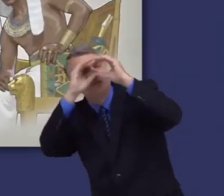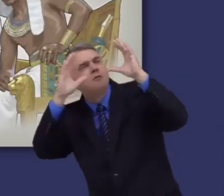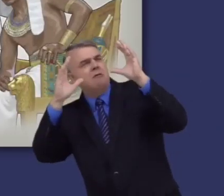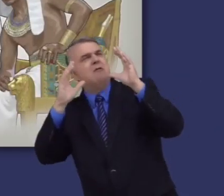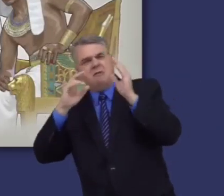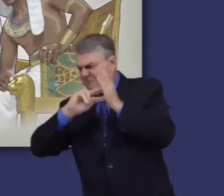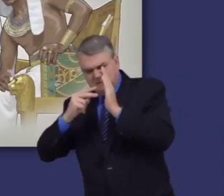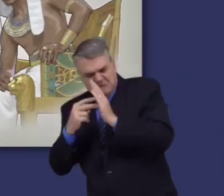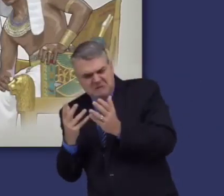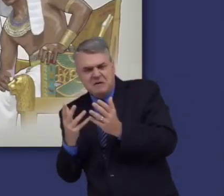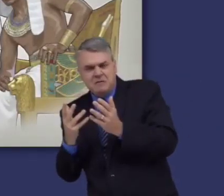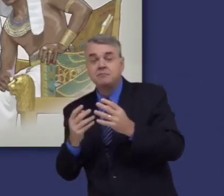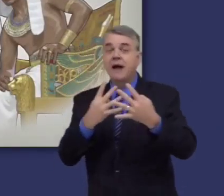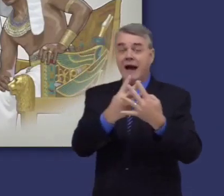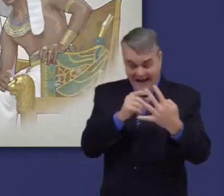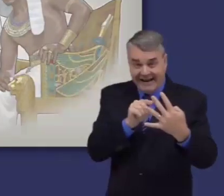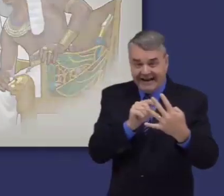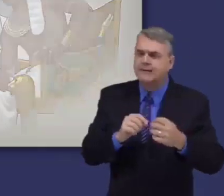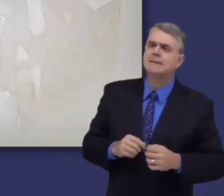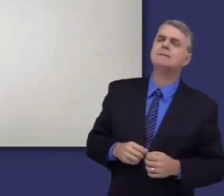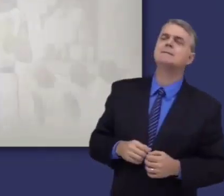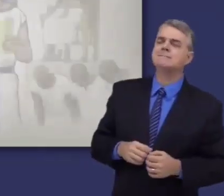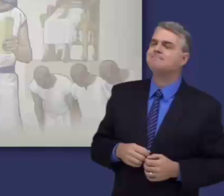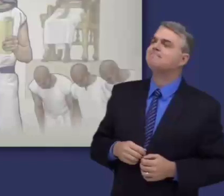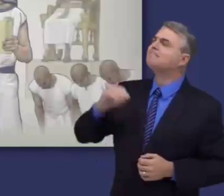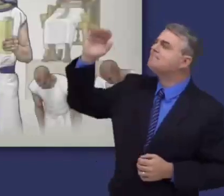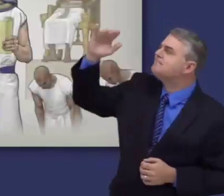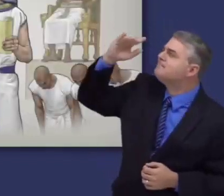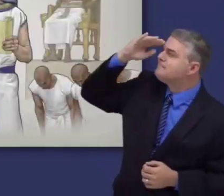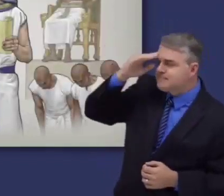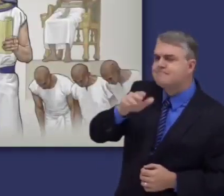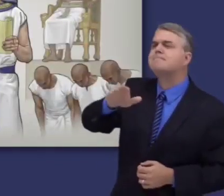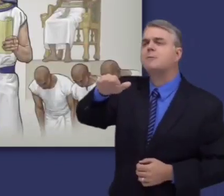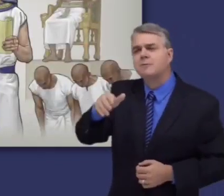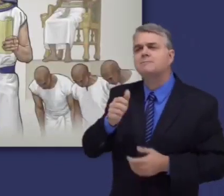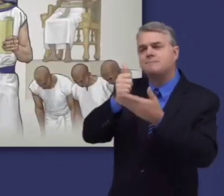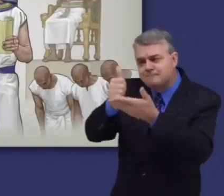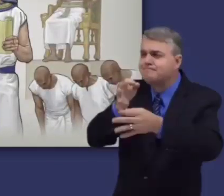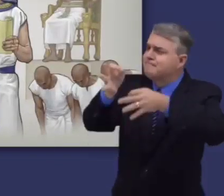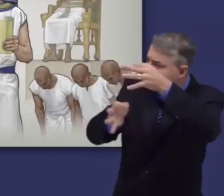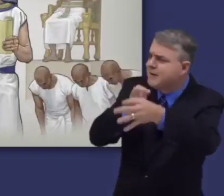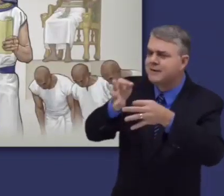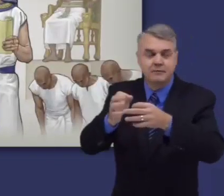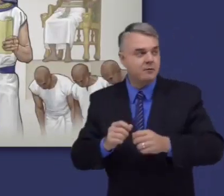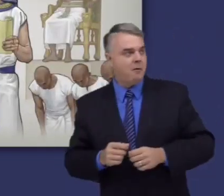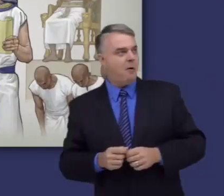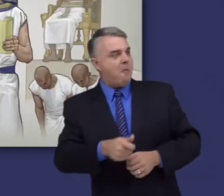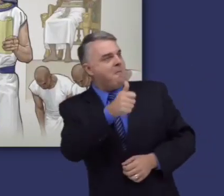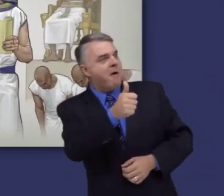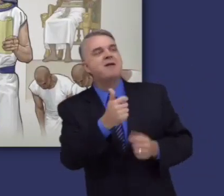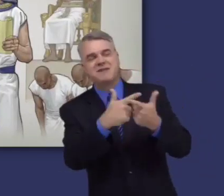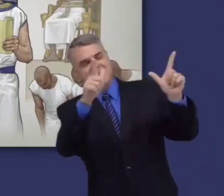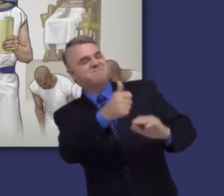sueños al faraón con la ayuda del Espíritu de Dios. Como resultado, el faraón libera a José y lo nombra primer